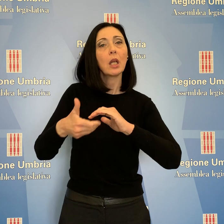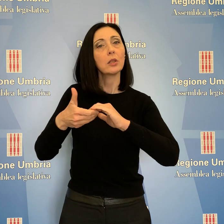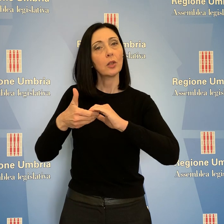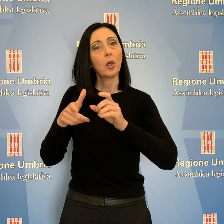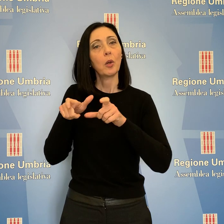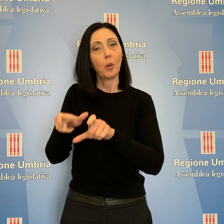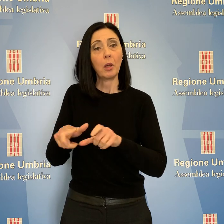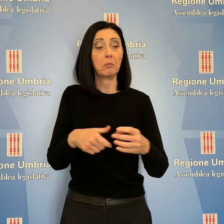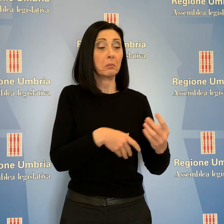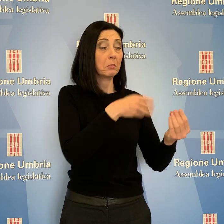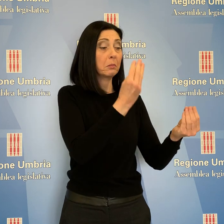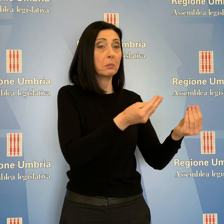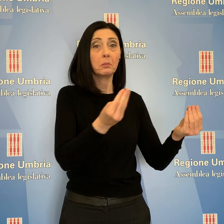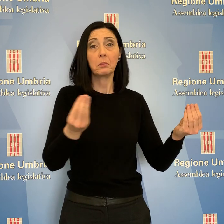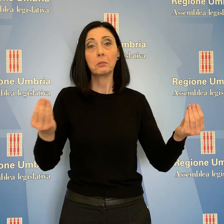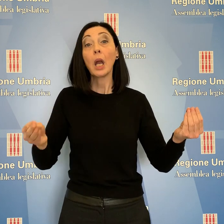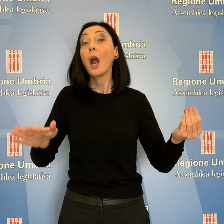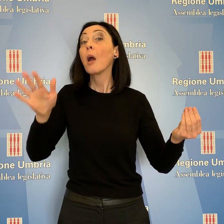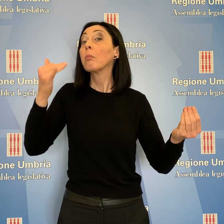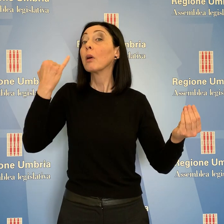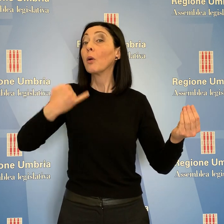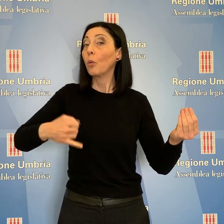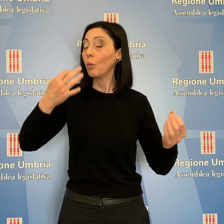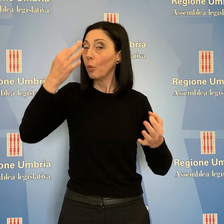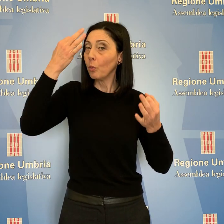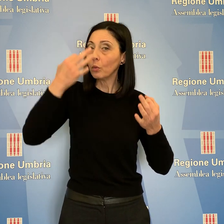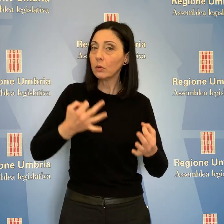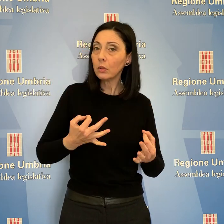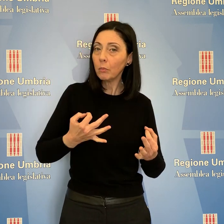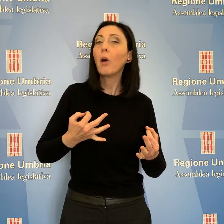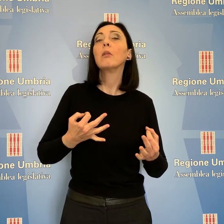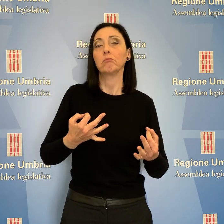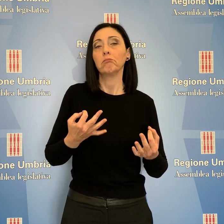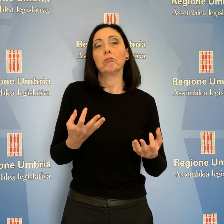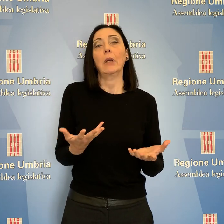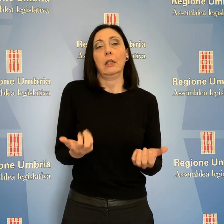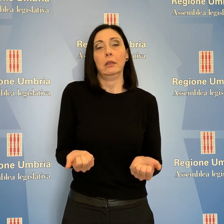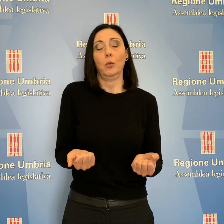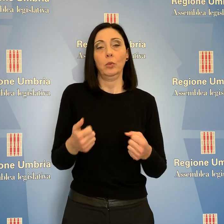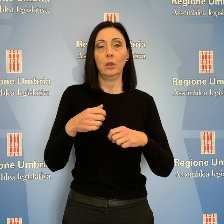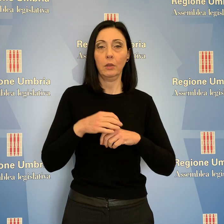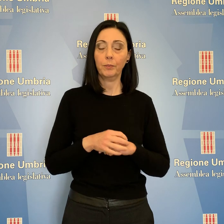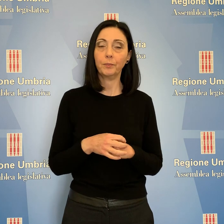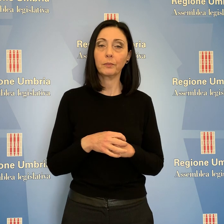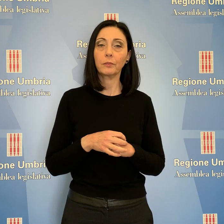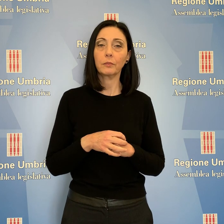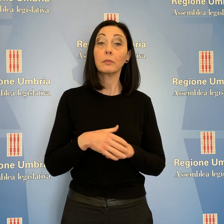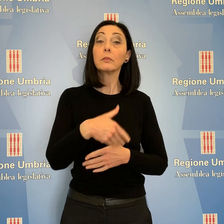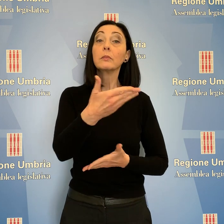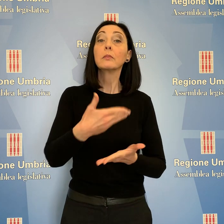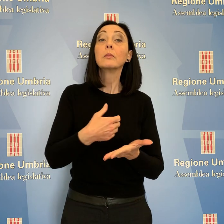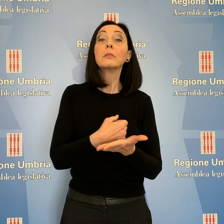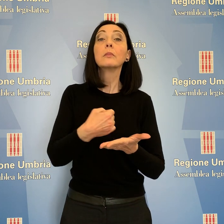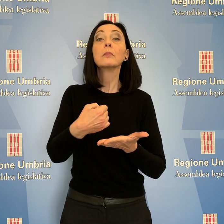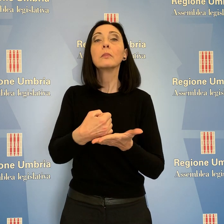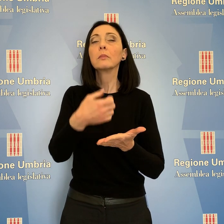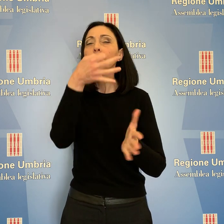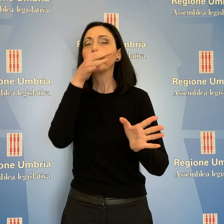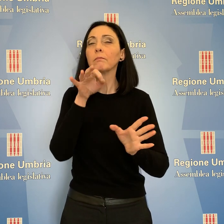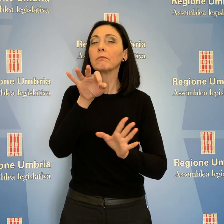stakeholders. Poi la decisione finale spetterà a questo esecutivo. Un documento che faccio da riferimento anche per